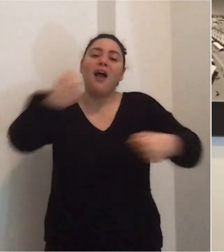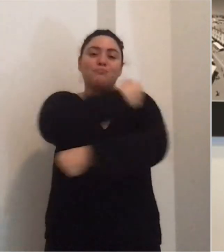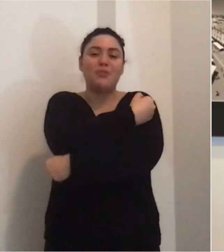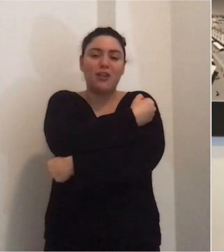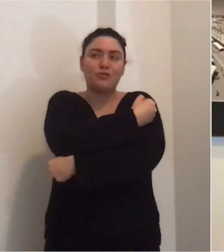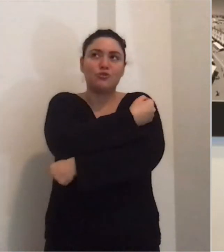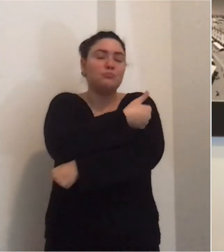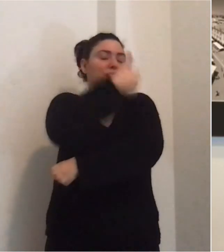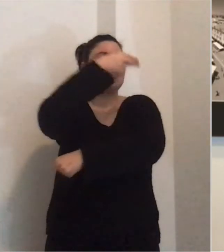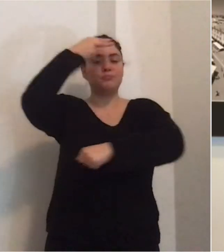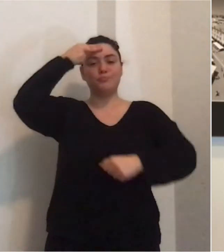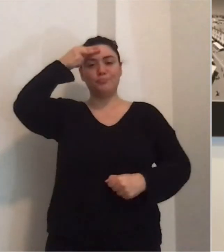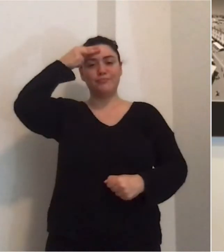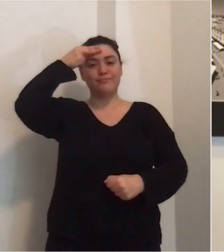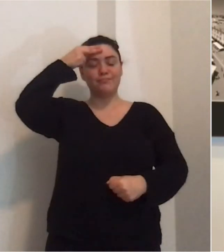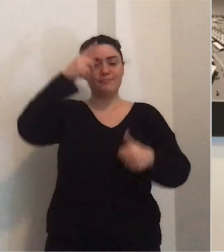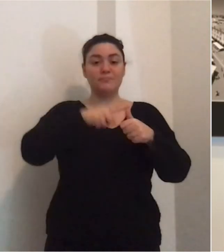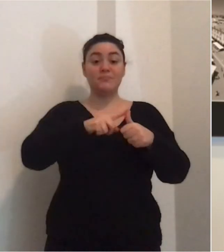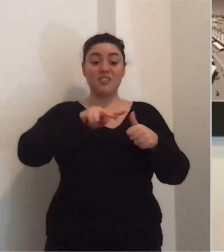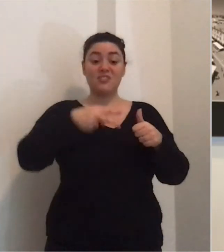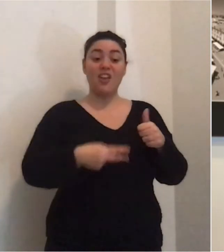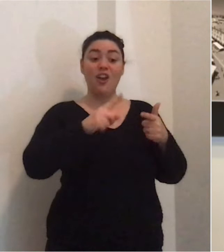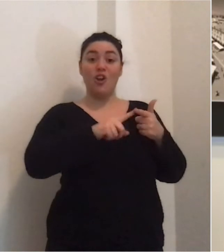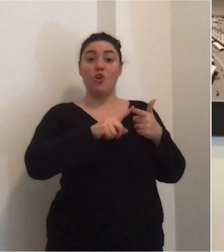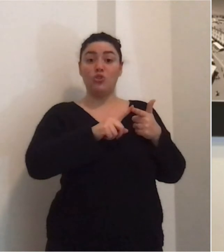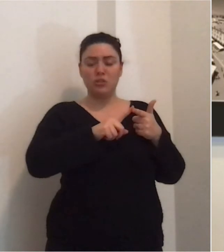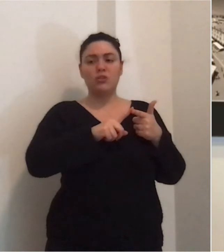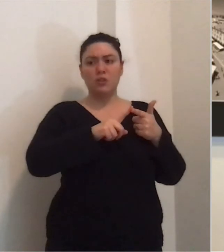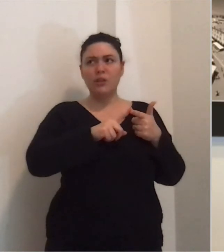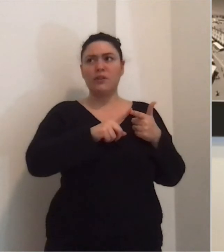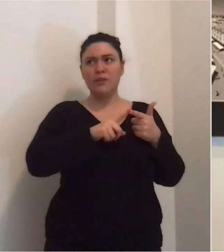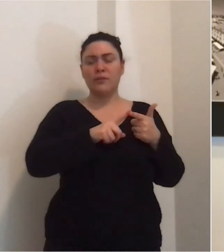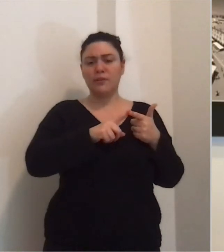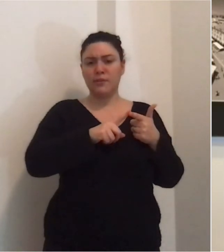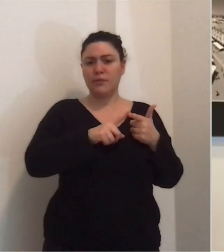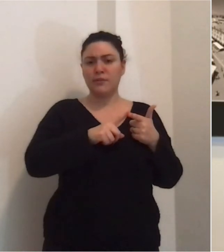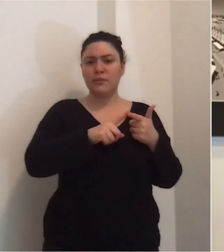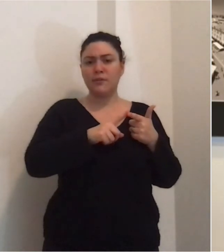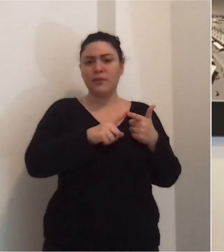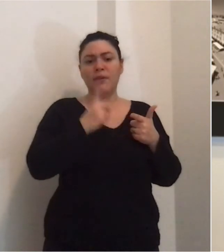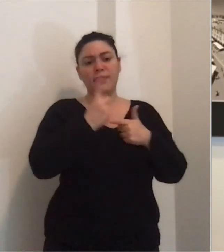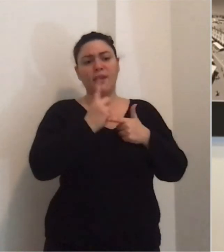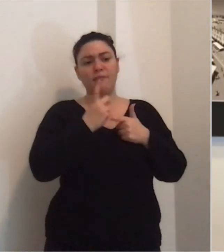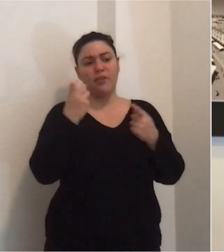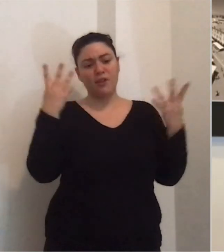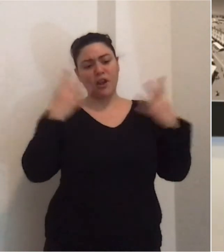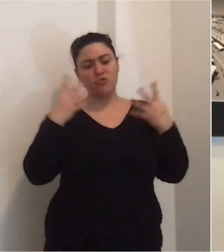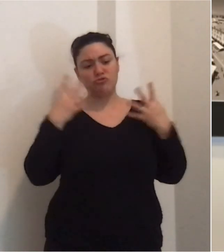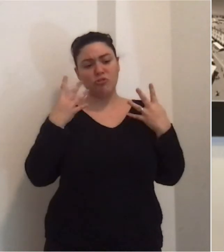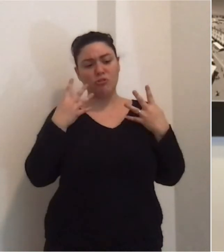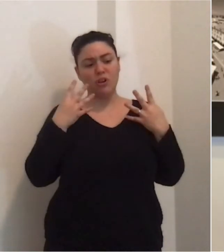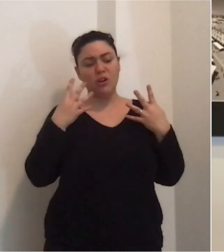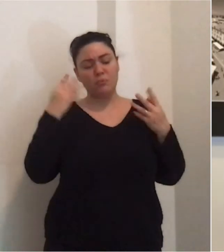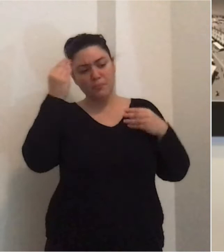assolutamente in mente la seconda è, non lo nascondo, di cominciare anche a ragionare che